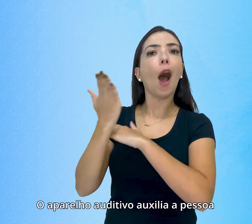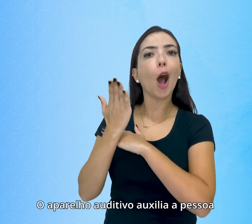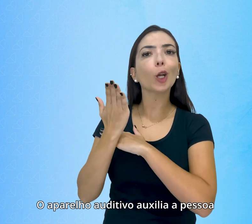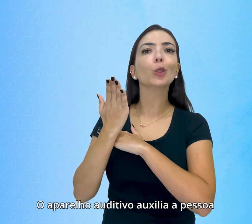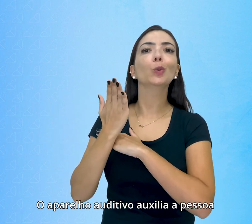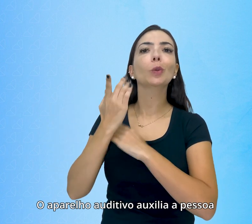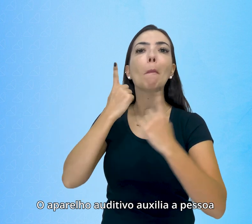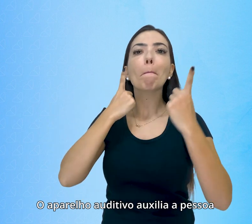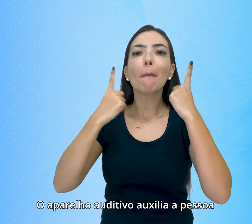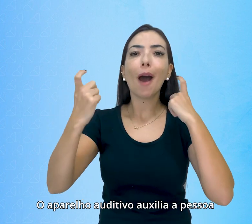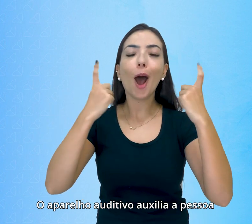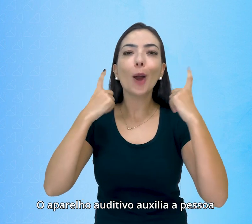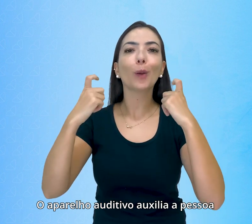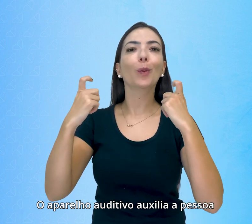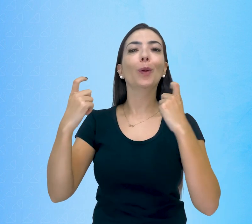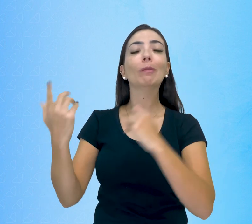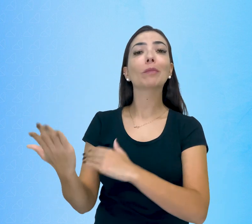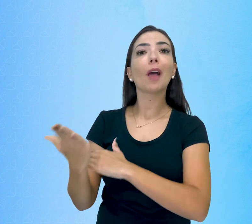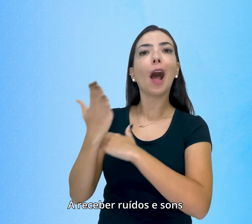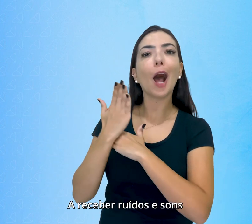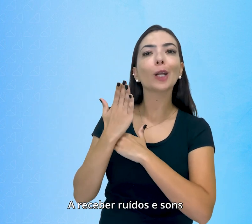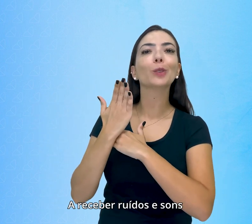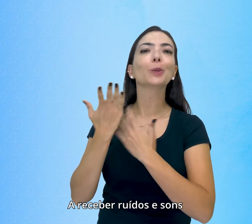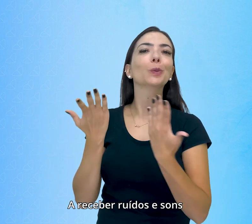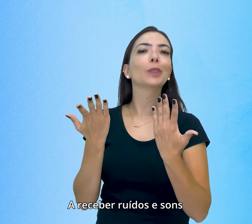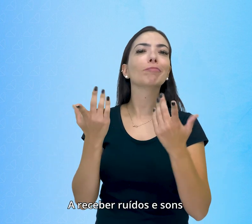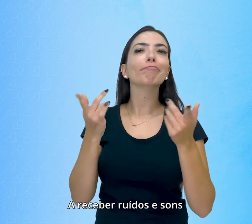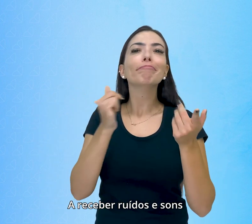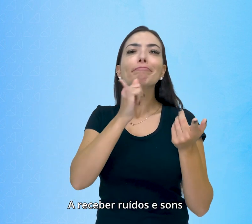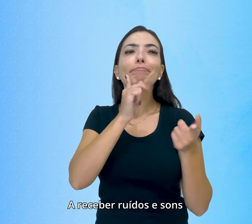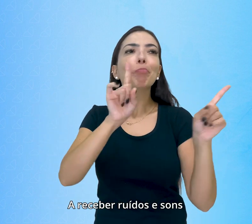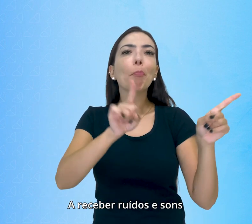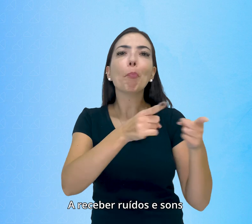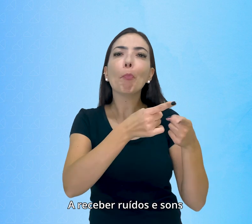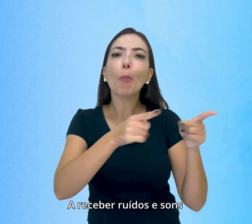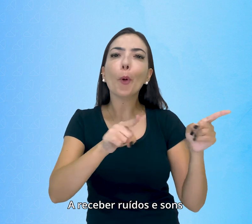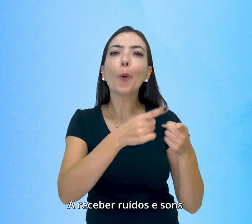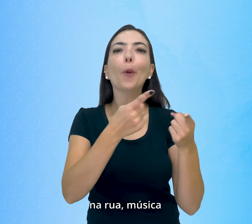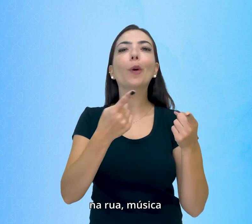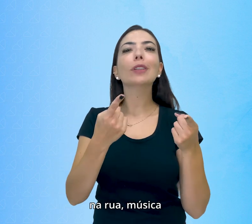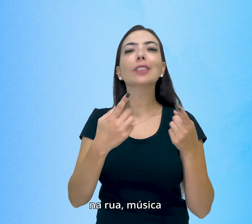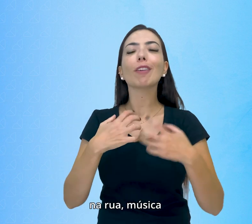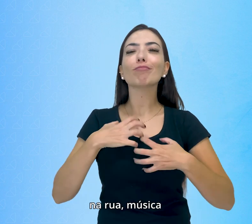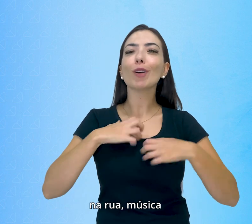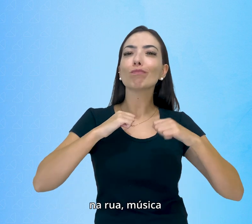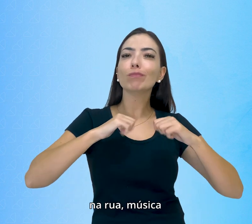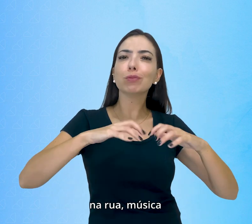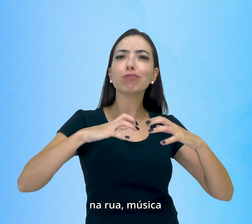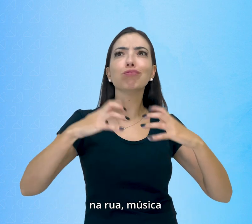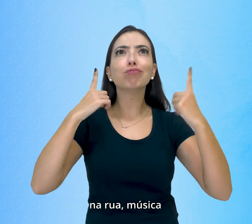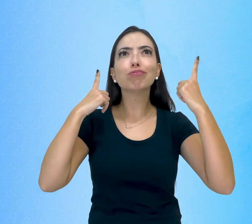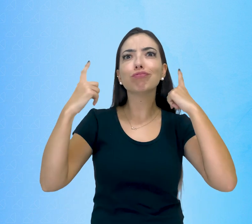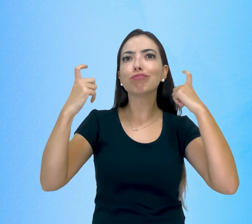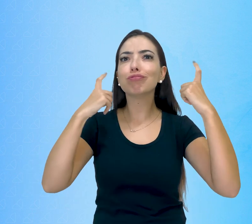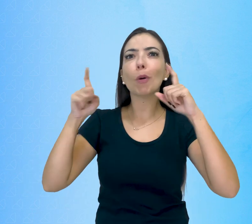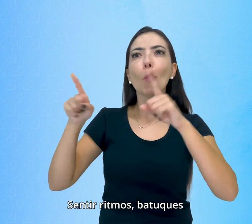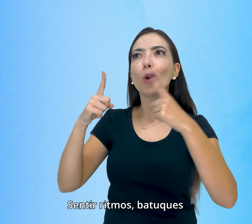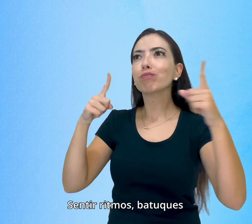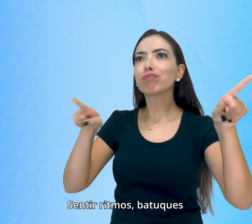auxilia a pessoa a receber ruídos, sons na rua, música, sentir